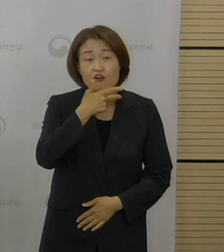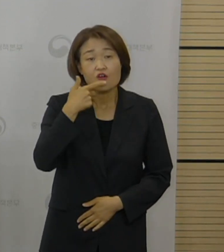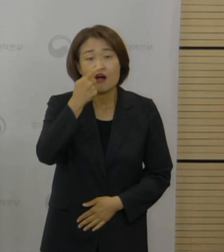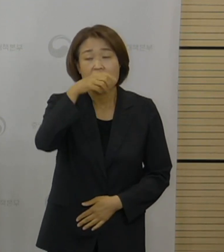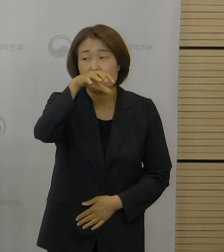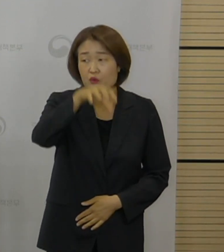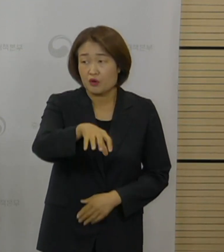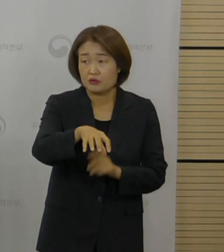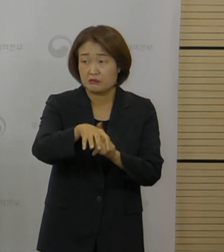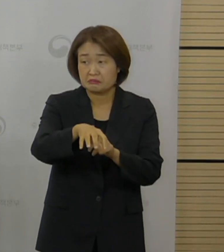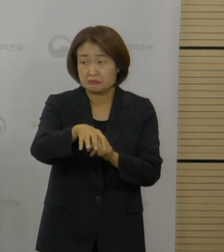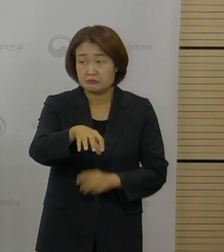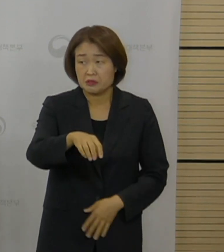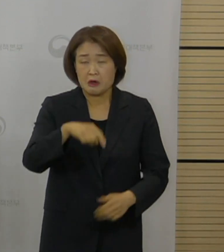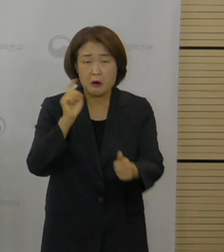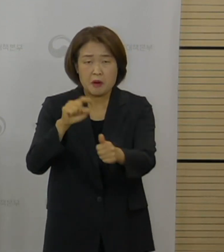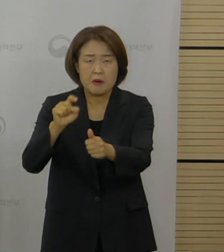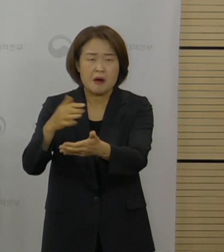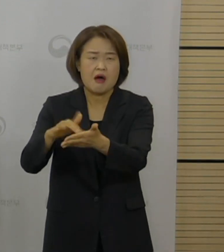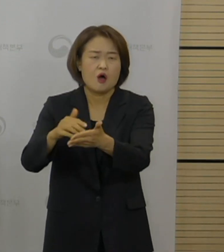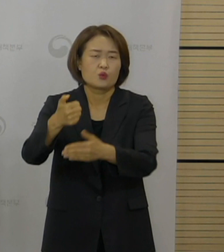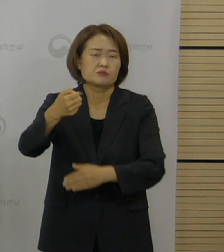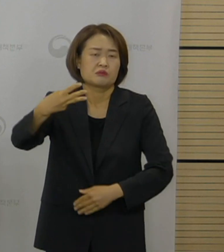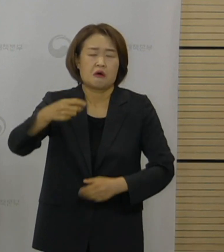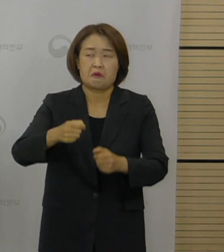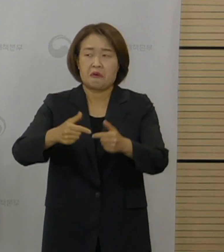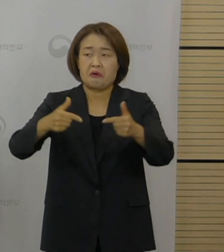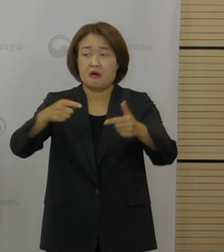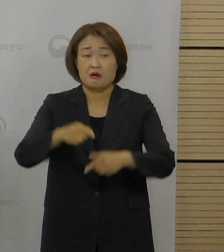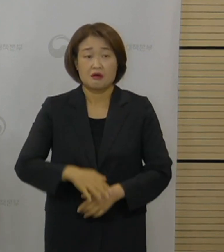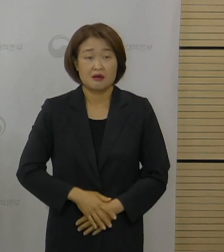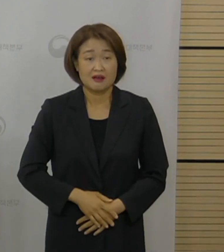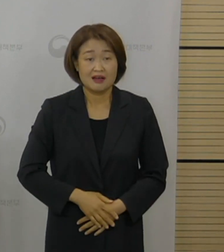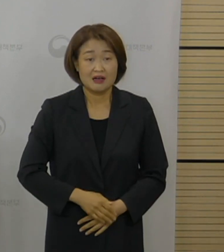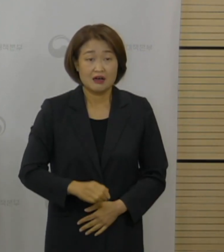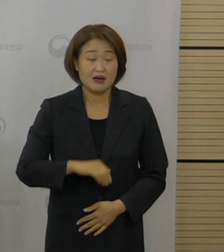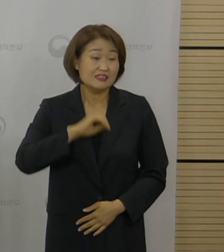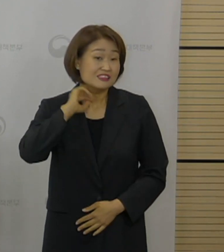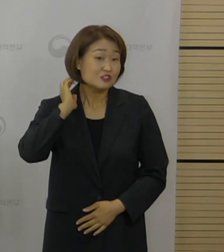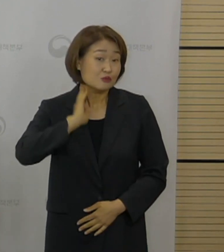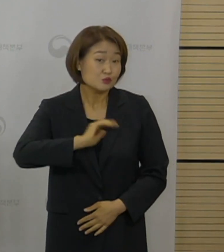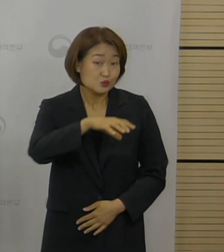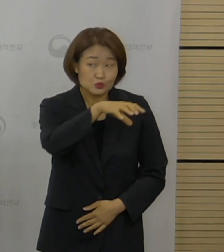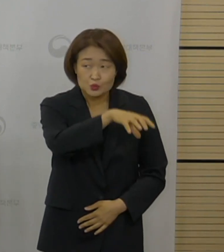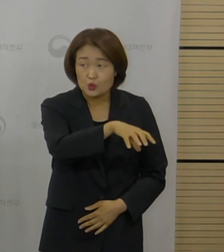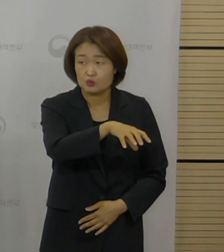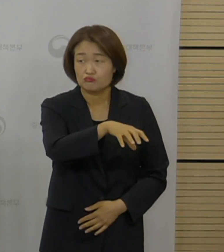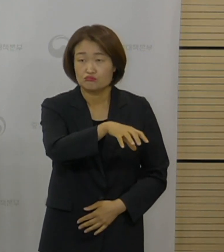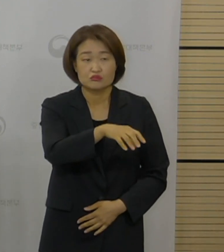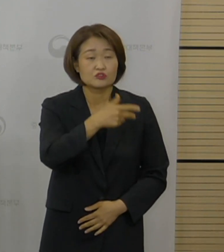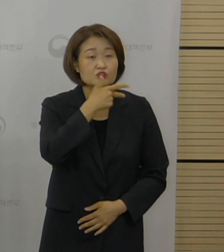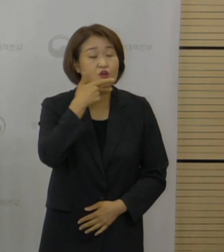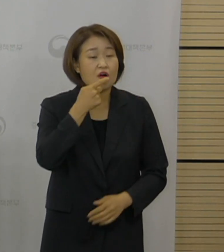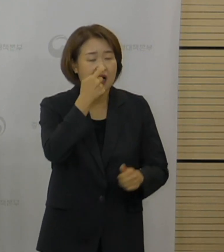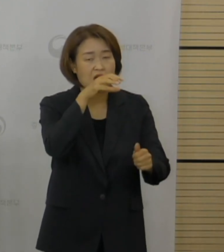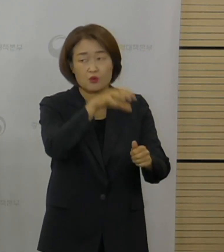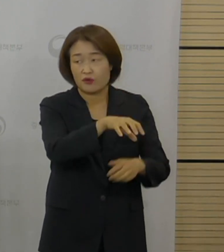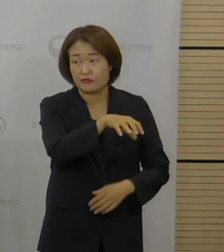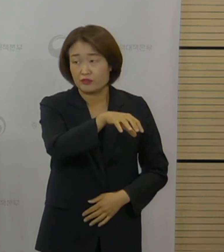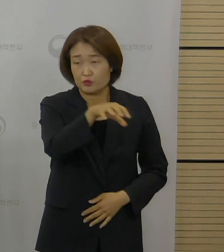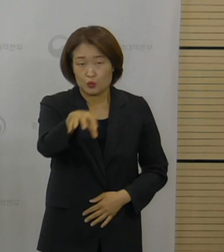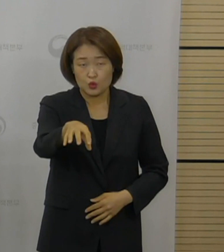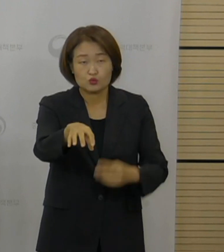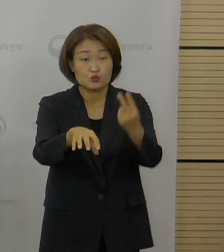53명으로 급증했고 또 이정부 영어학원에서 두 곳에서도 이틀 사이 12명의 확진자가 나왔습니다.